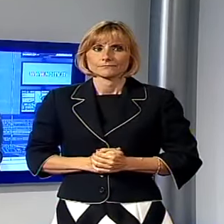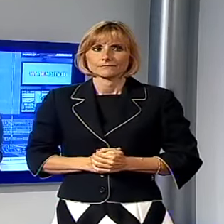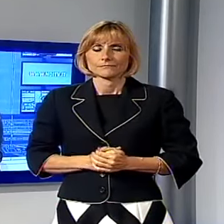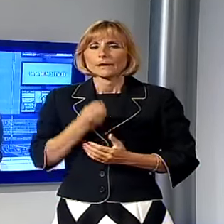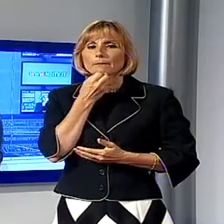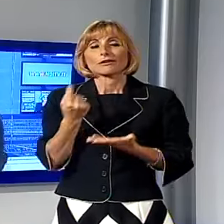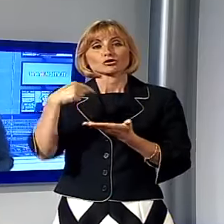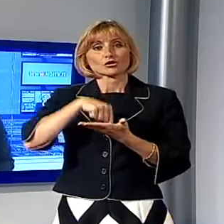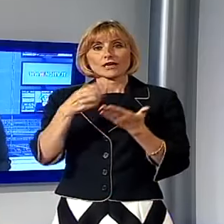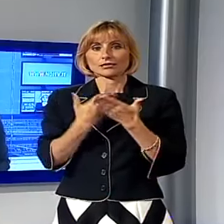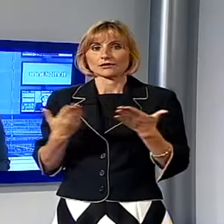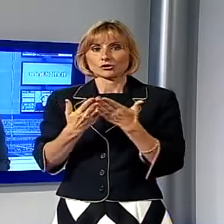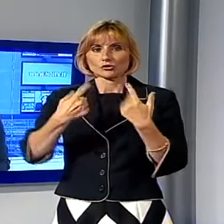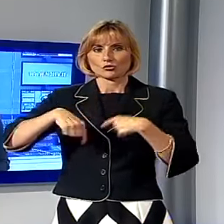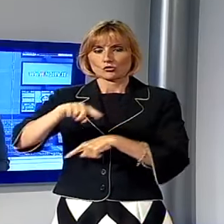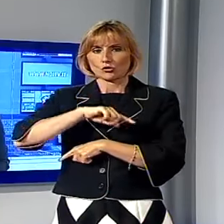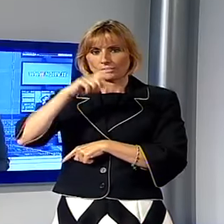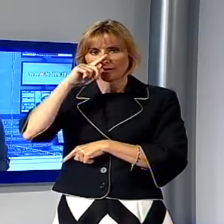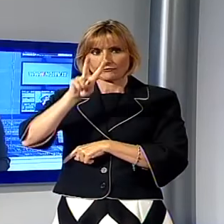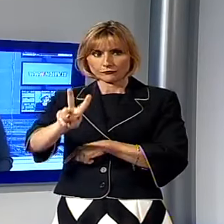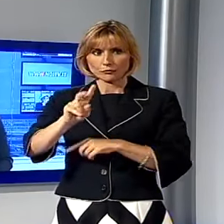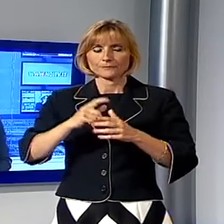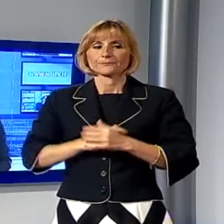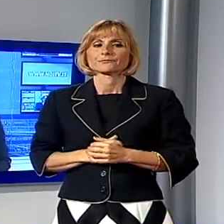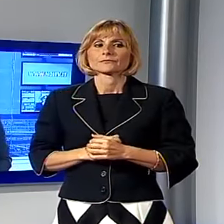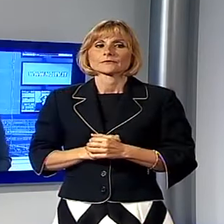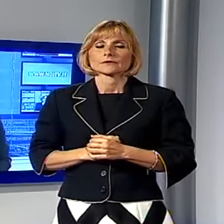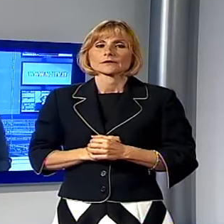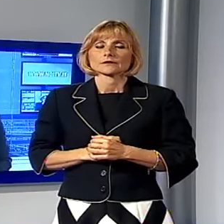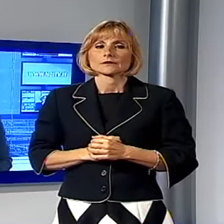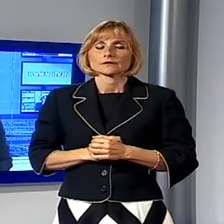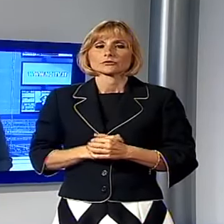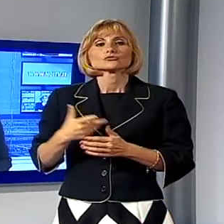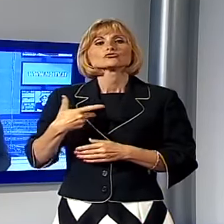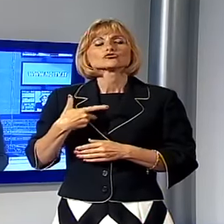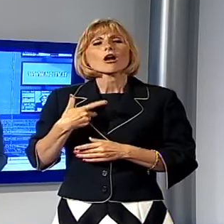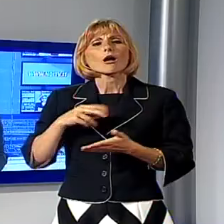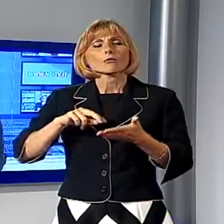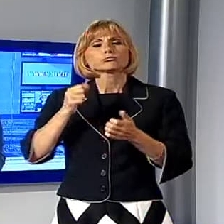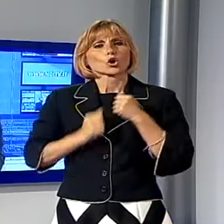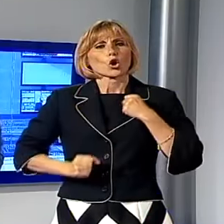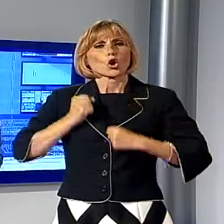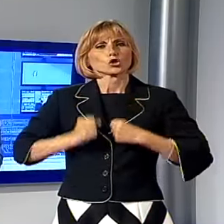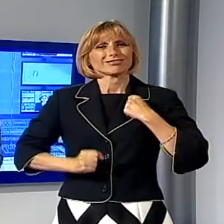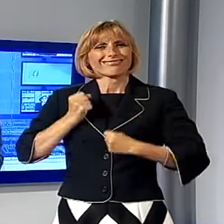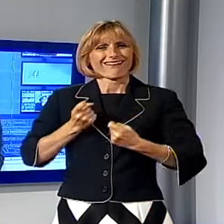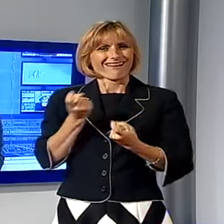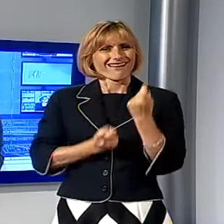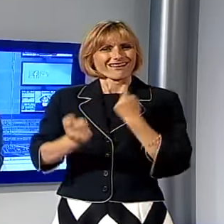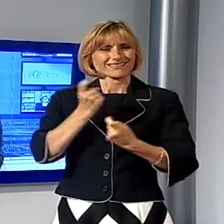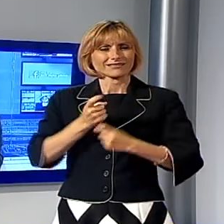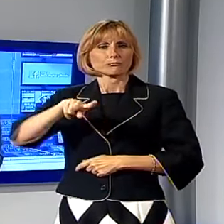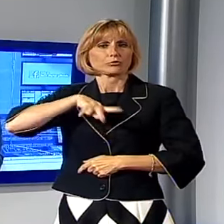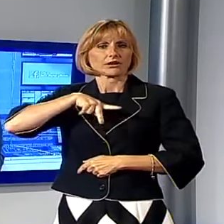Ben trovati ai telespettatori del TG Noi, si sollevano già proteste da parte dei